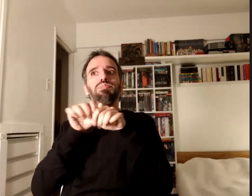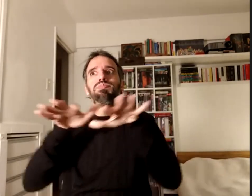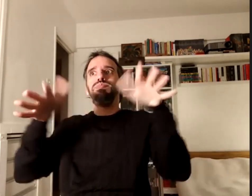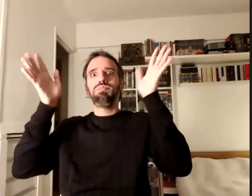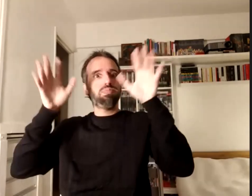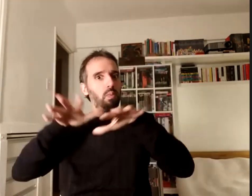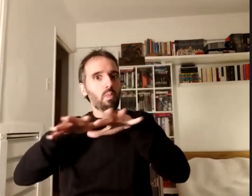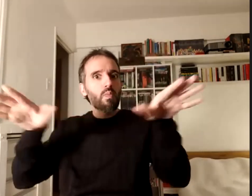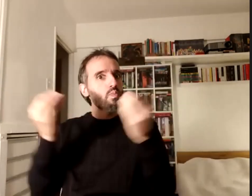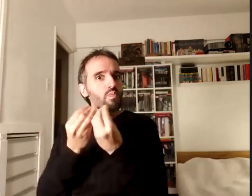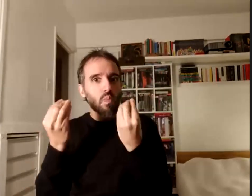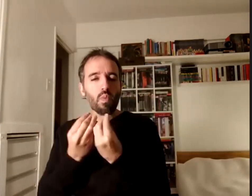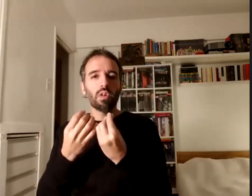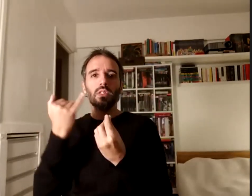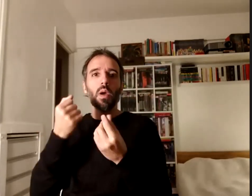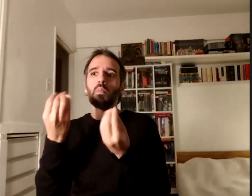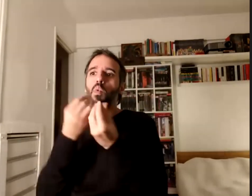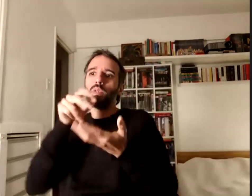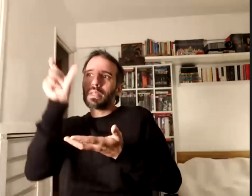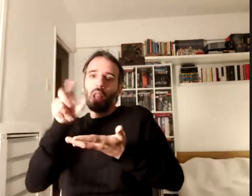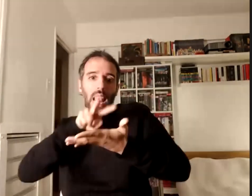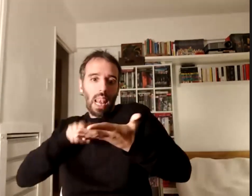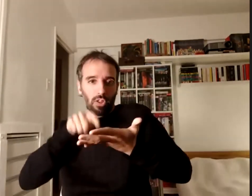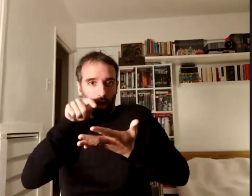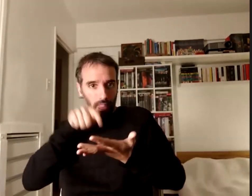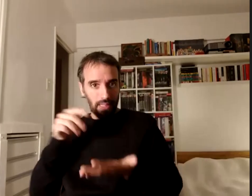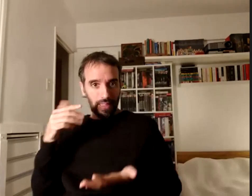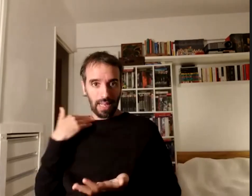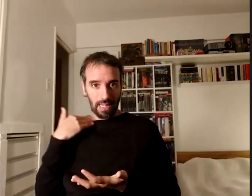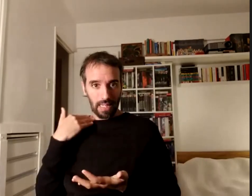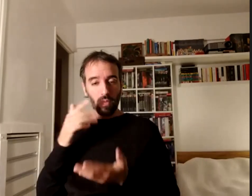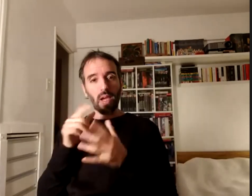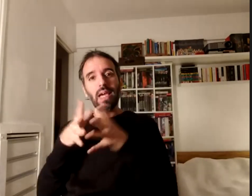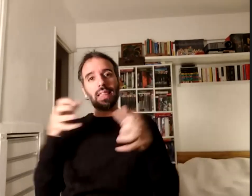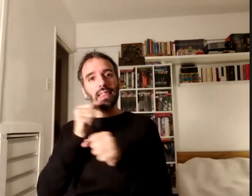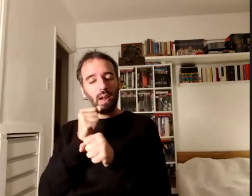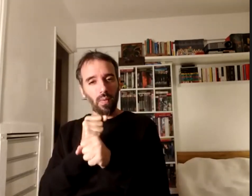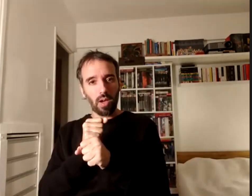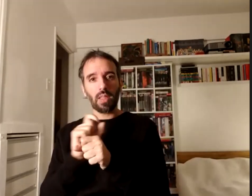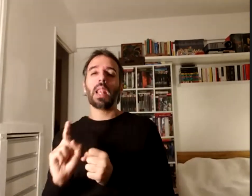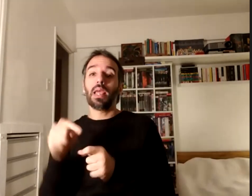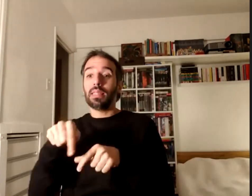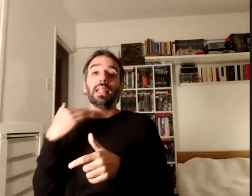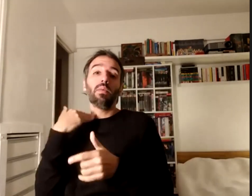muchos lectores de este gran trabajo y que sea el primero de una serie